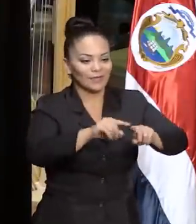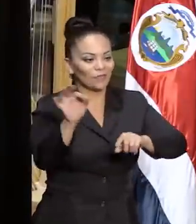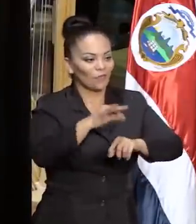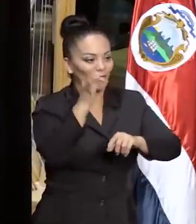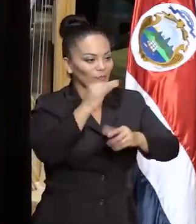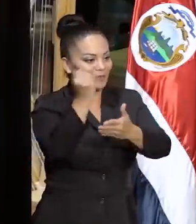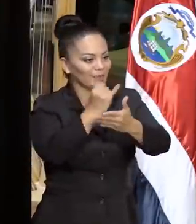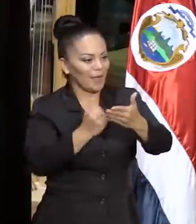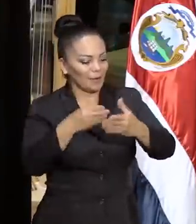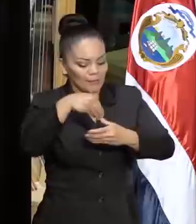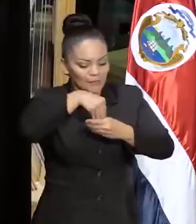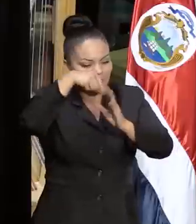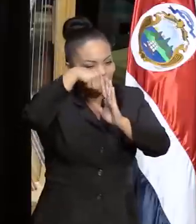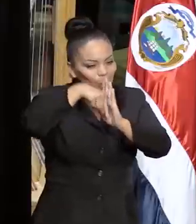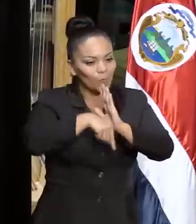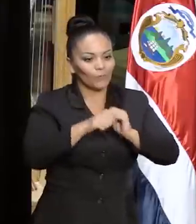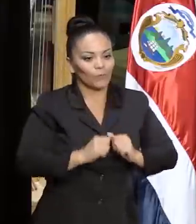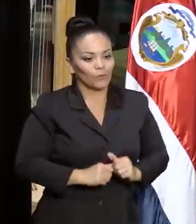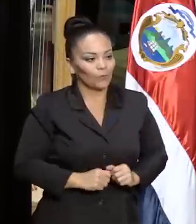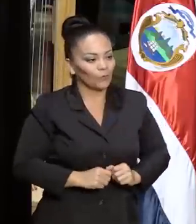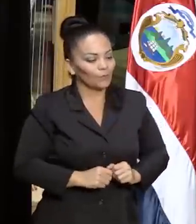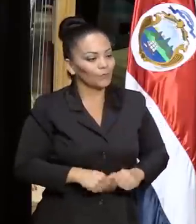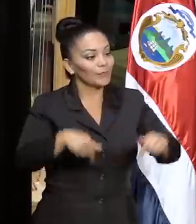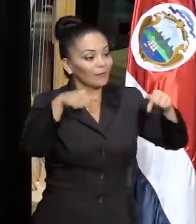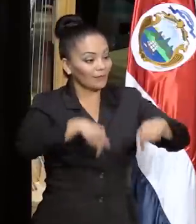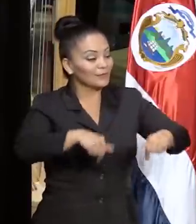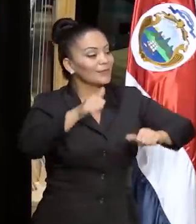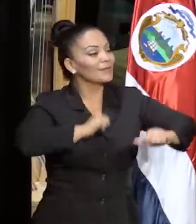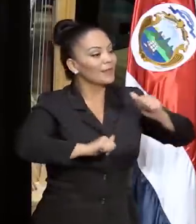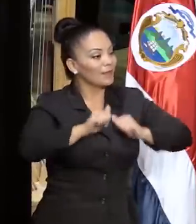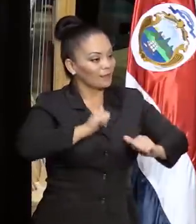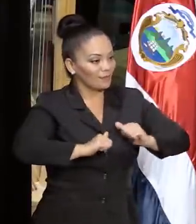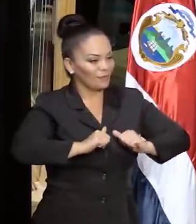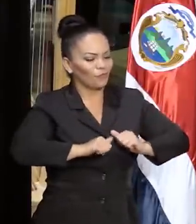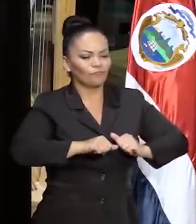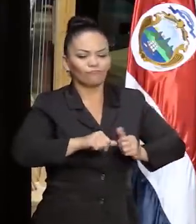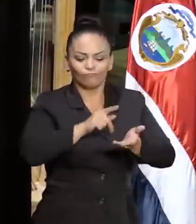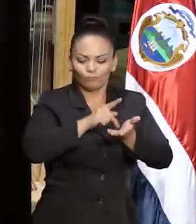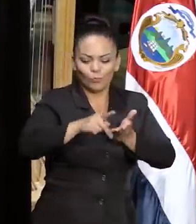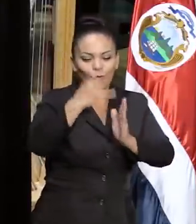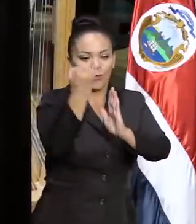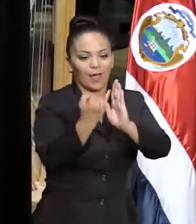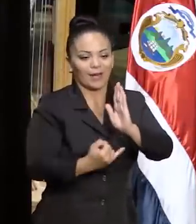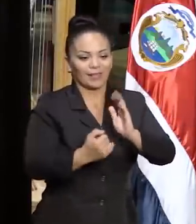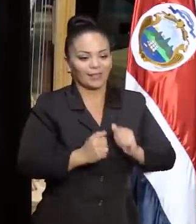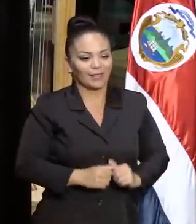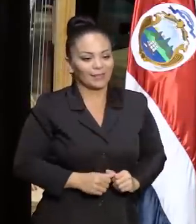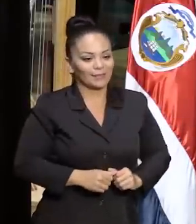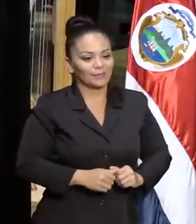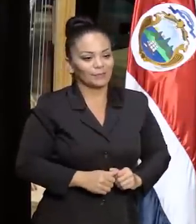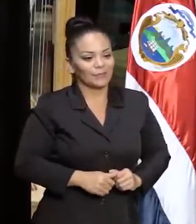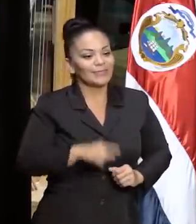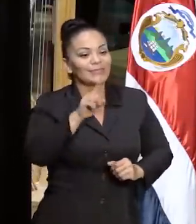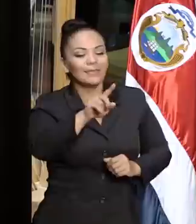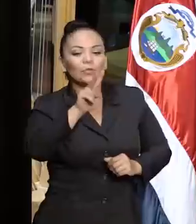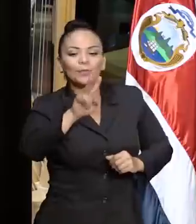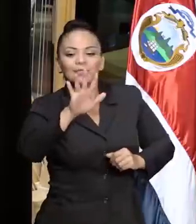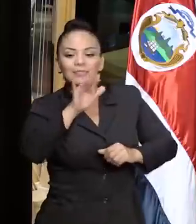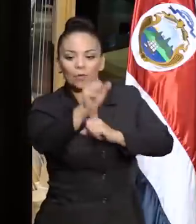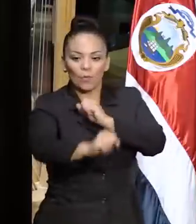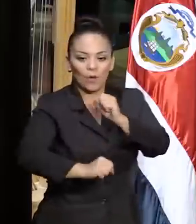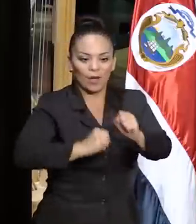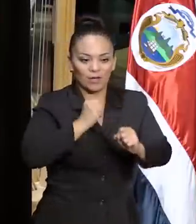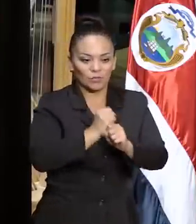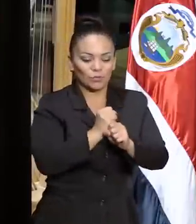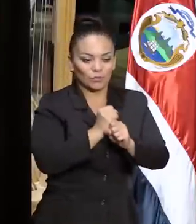de arte en sus entrañas. Este teatro es arte. Desde hace 125 años,